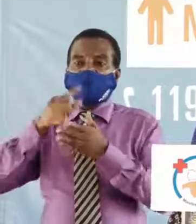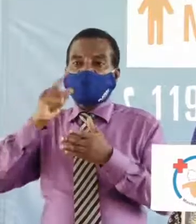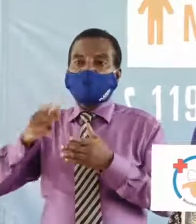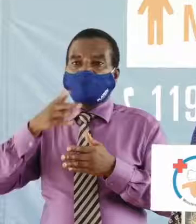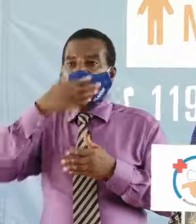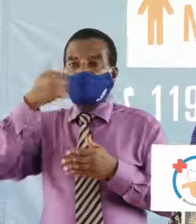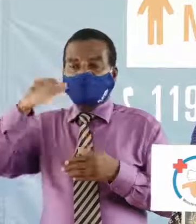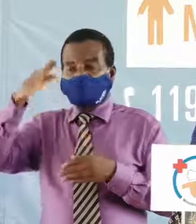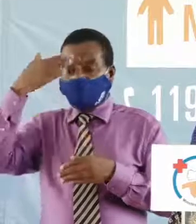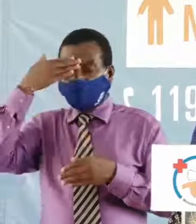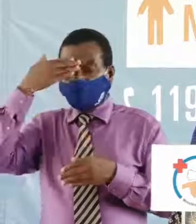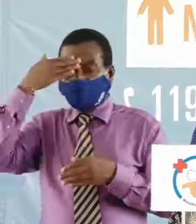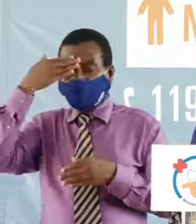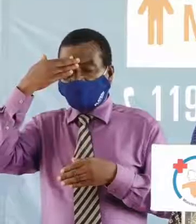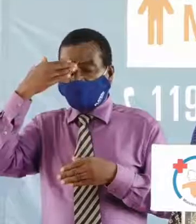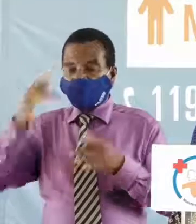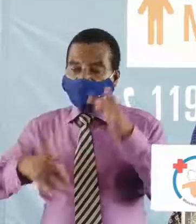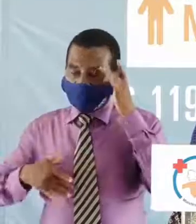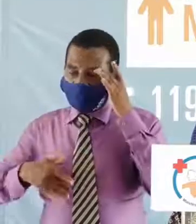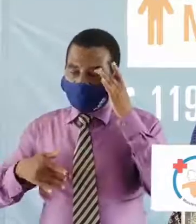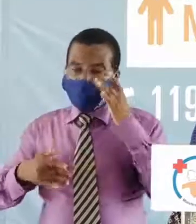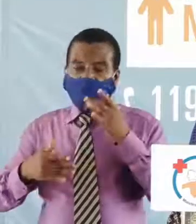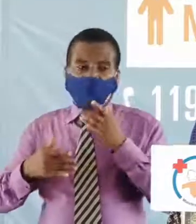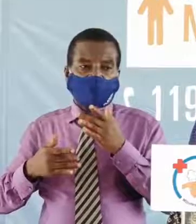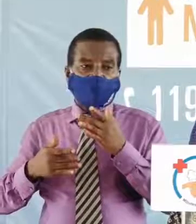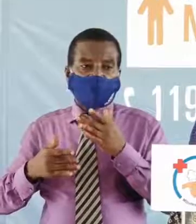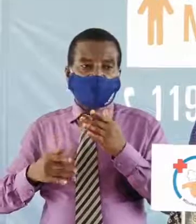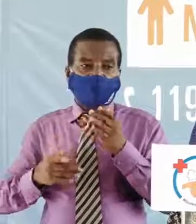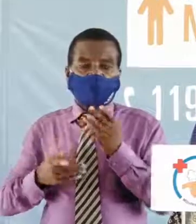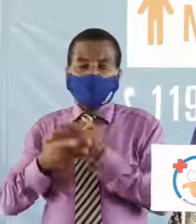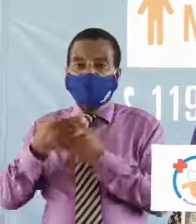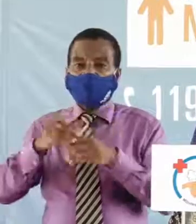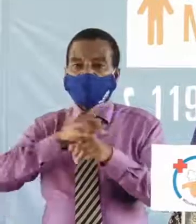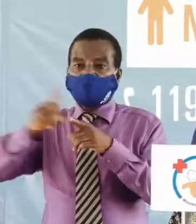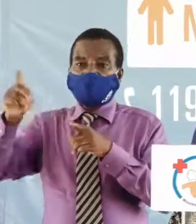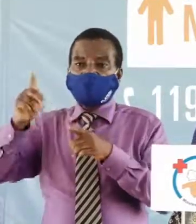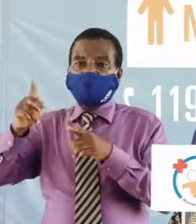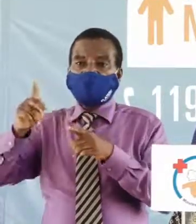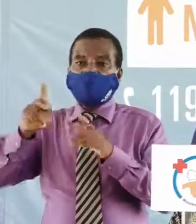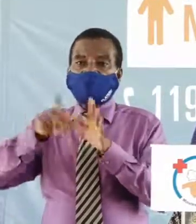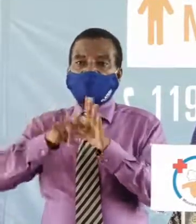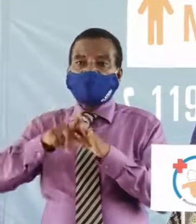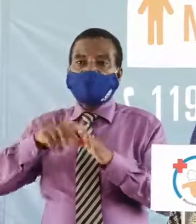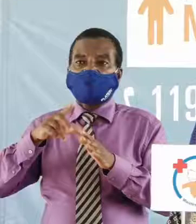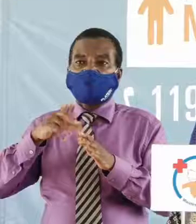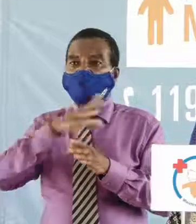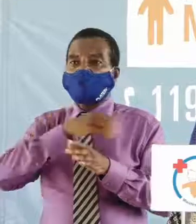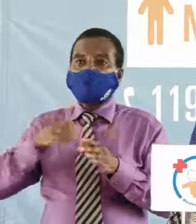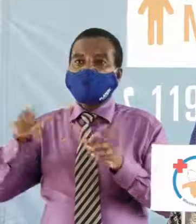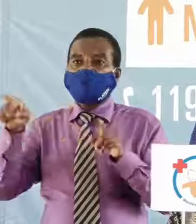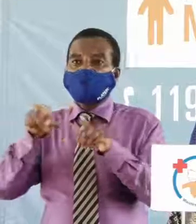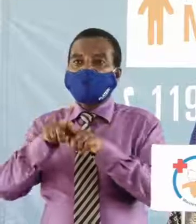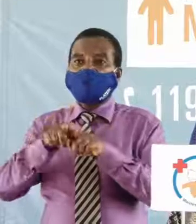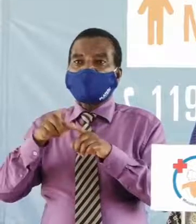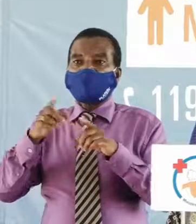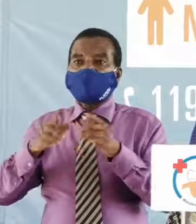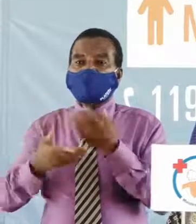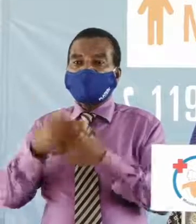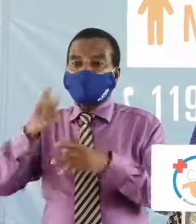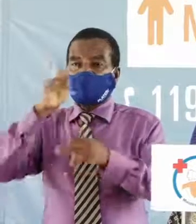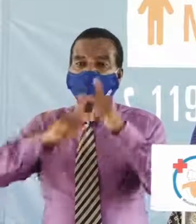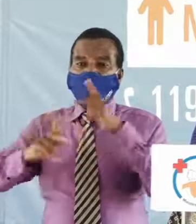'il y a une meilleure connaissance de la maladie par les professionnels également par la population du fait de la sensibilisation